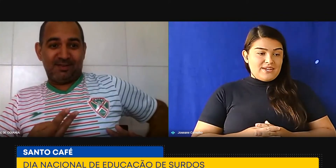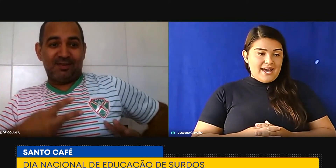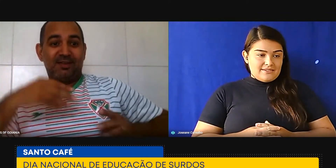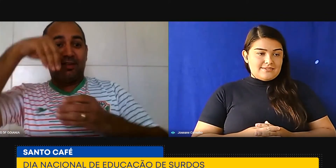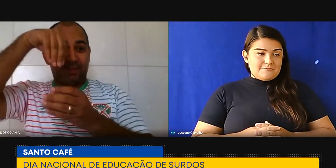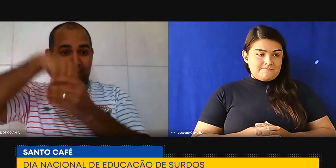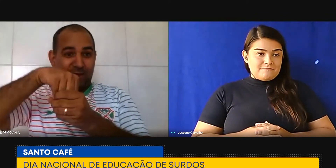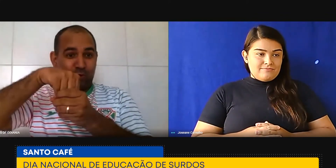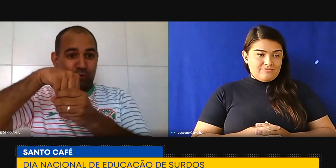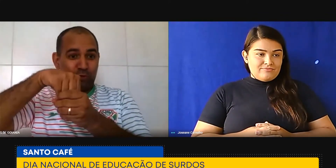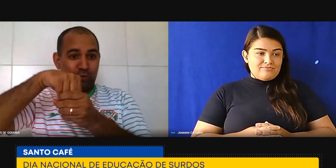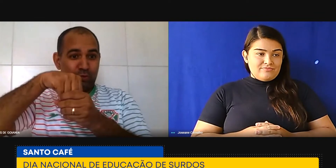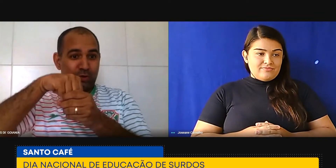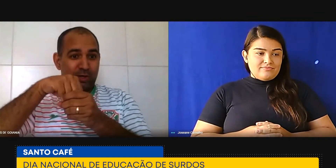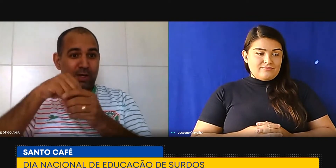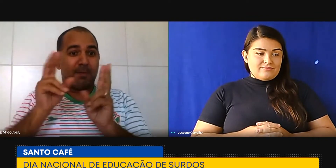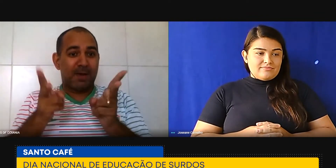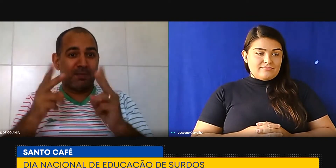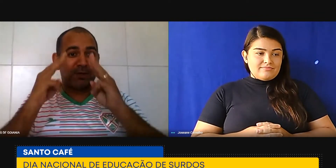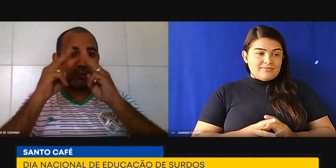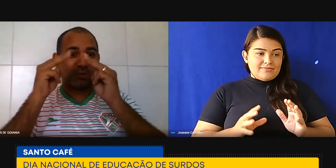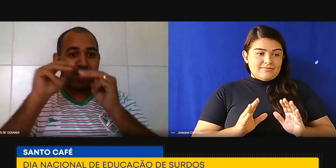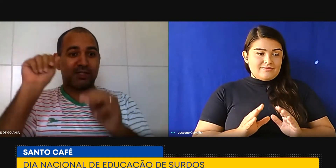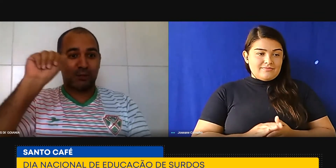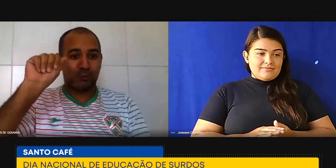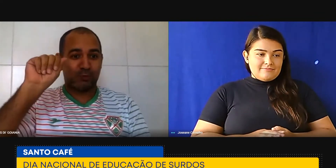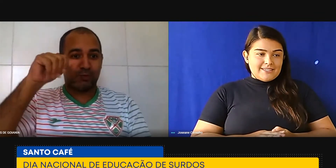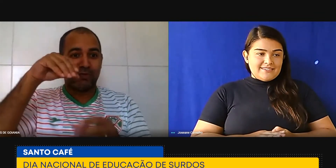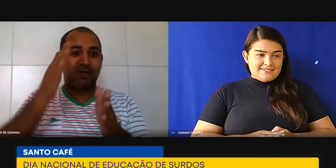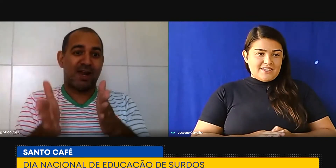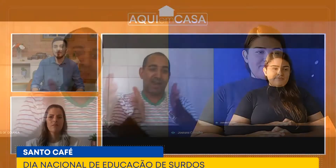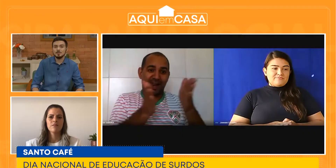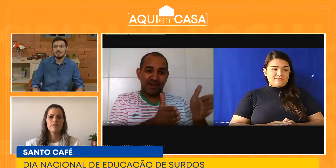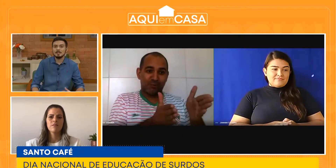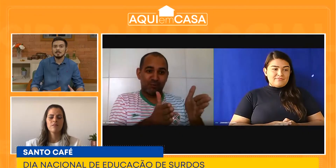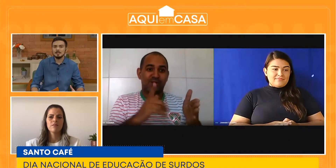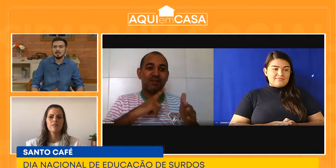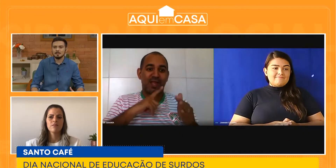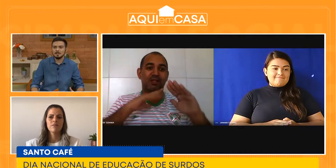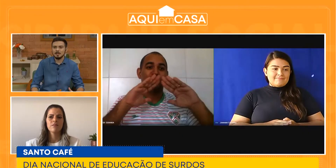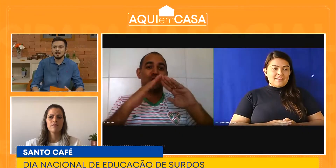lugares. Queria que você falasse um pouco sobre o apoio profissionalizante, sobre